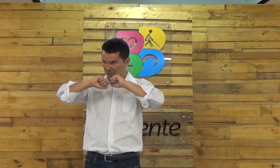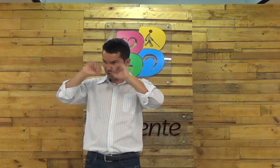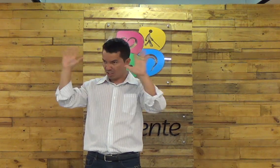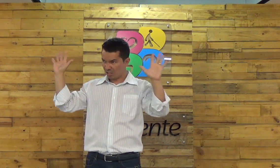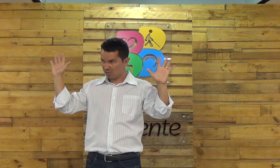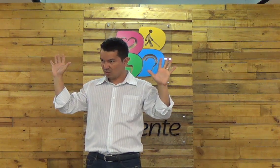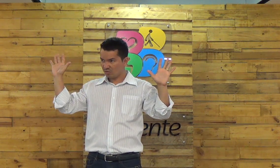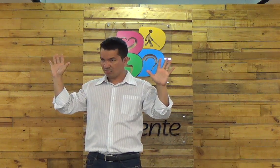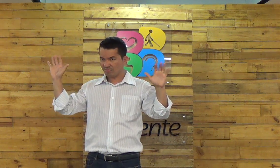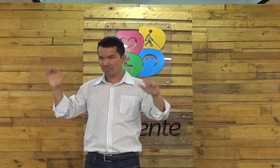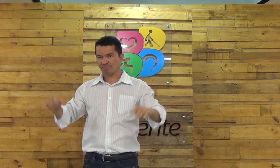foi claro